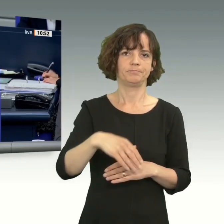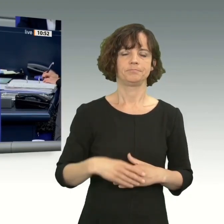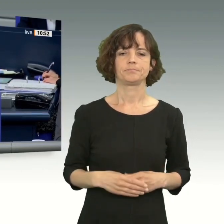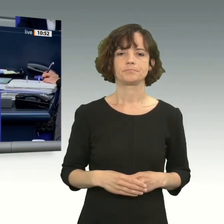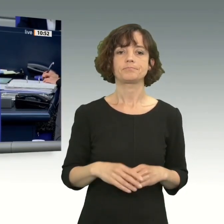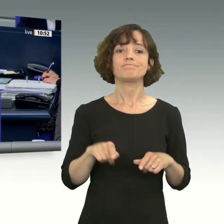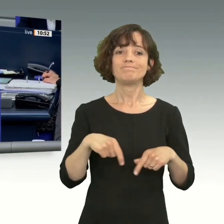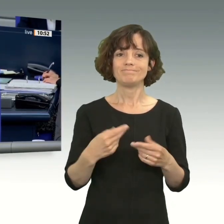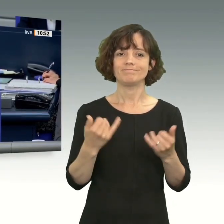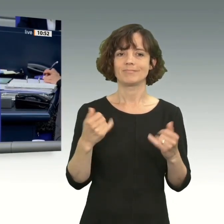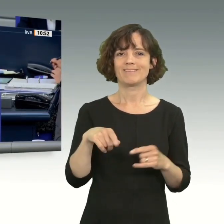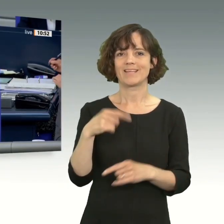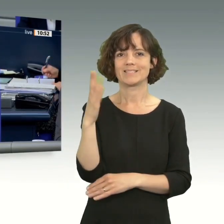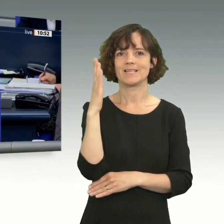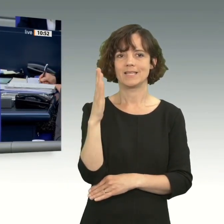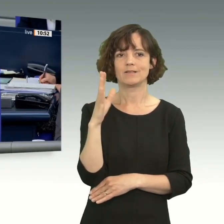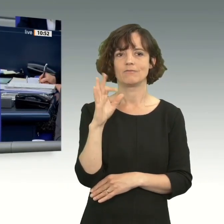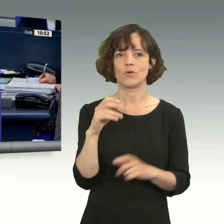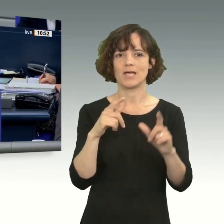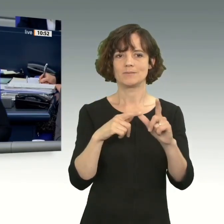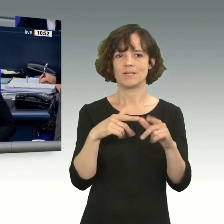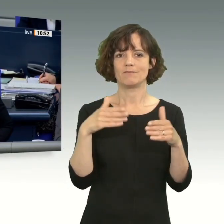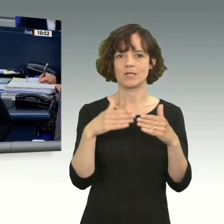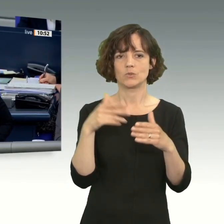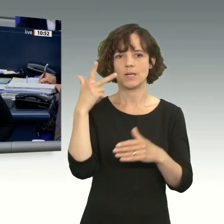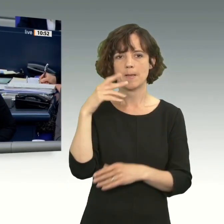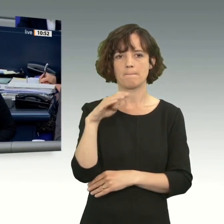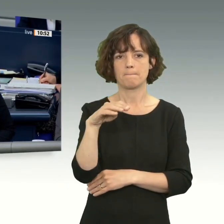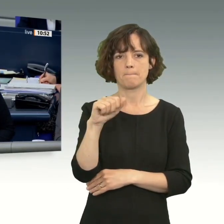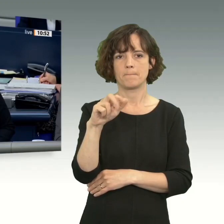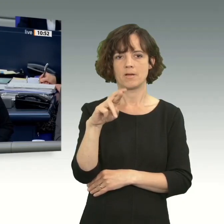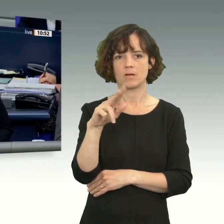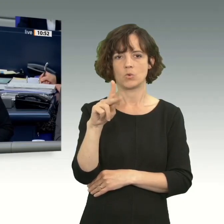Und dann rufe ich den nächsten Redner auf, für die SPD-Fraktion, Markus Töns.